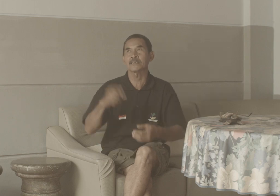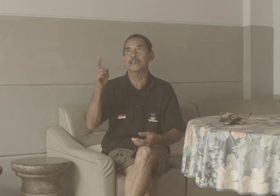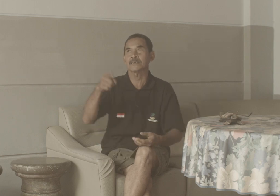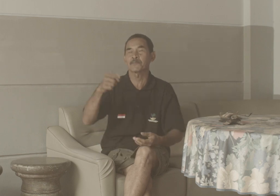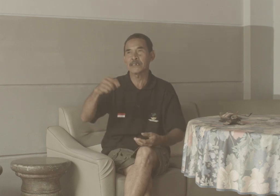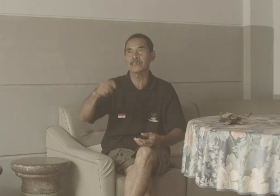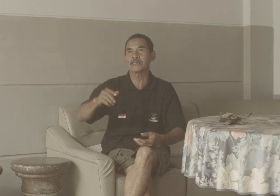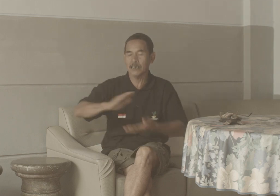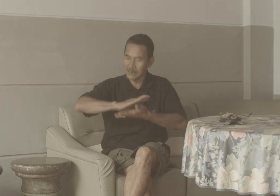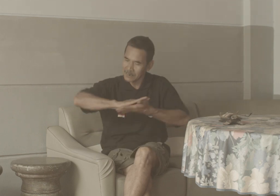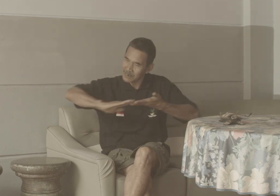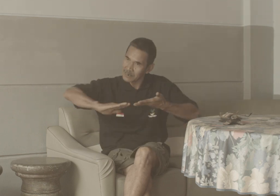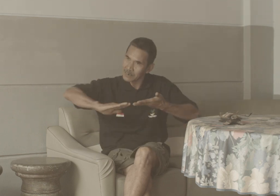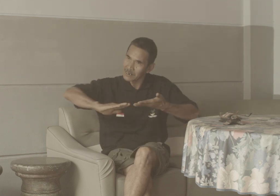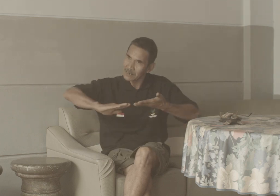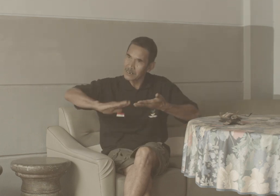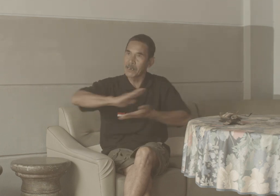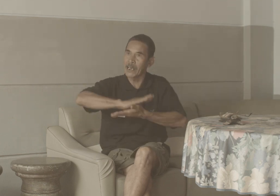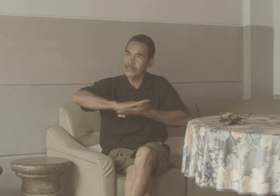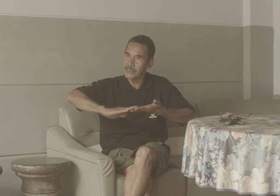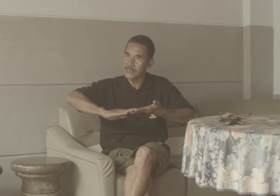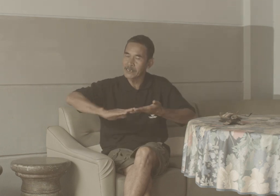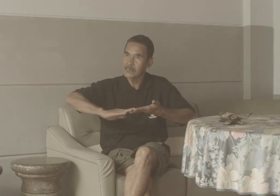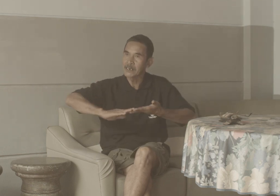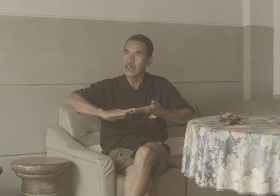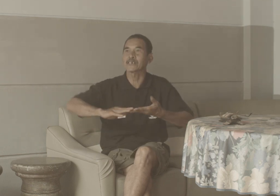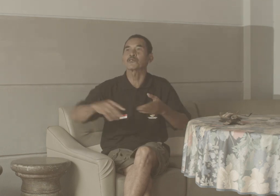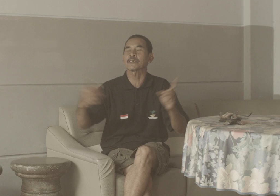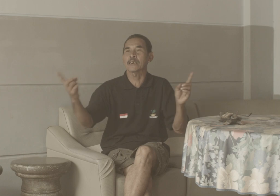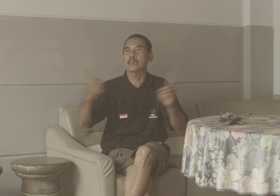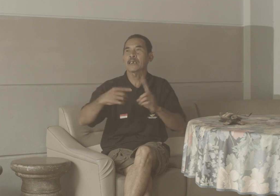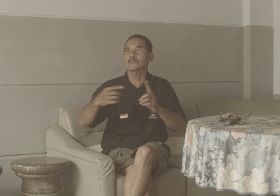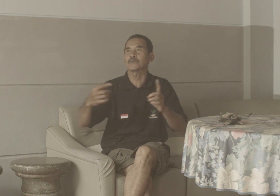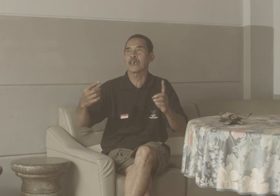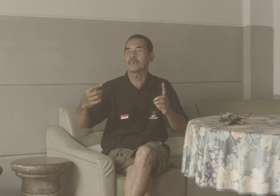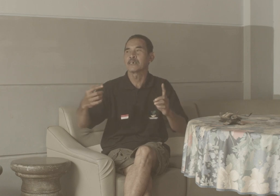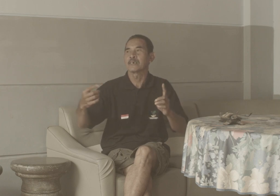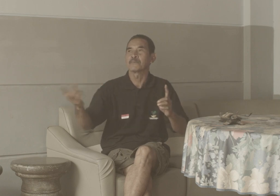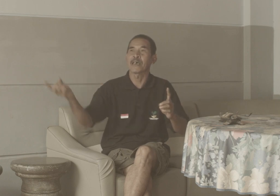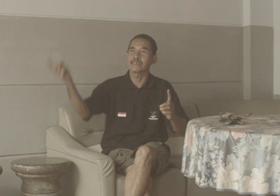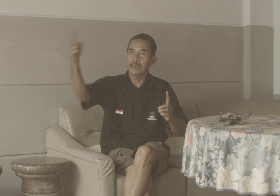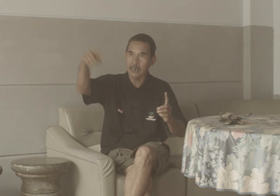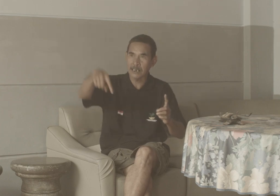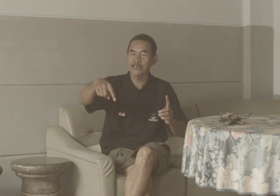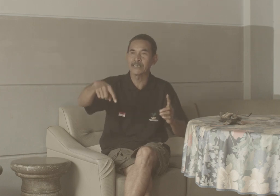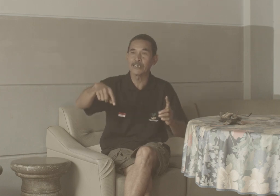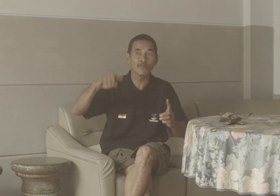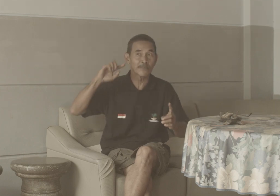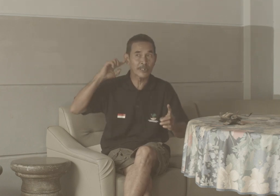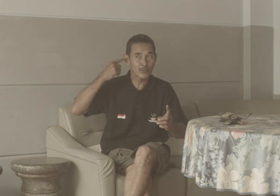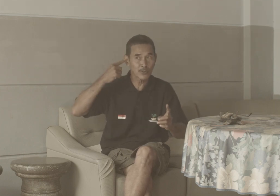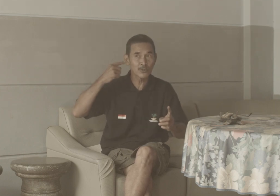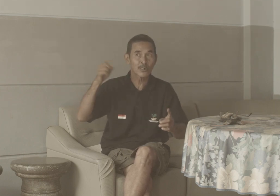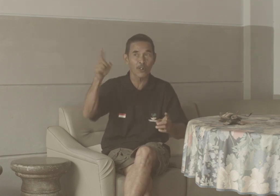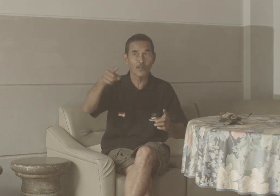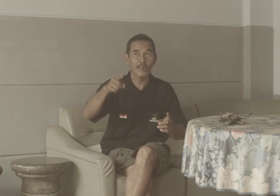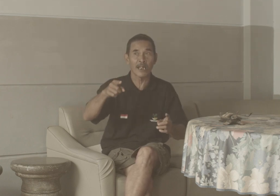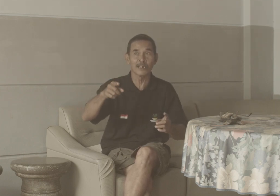Seperti disini Terima kasih Atau sekarang Karena sudah Banyak datang Kesini Tulibisu Kolok Bengkale